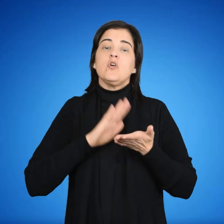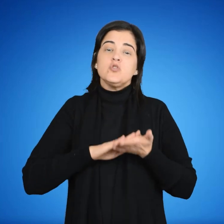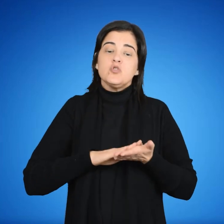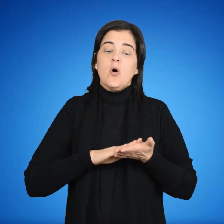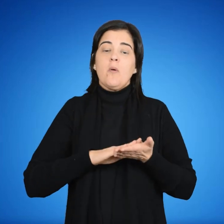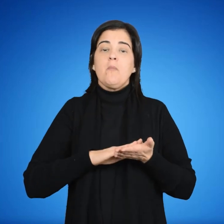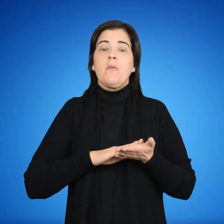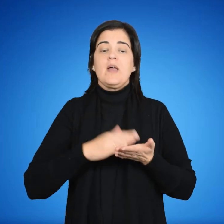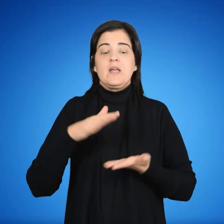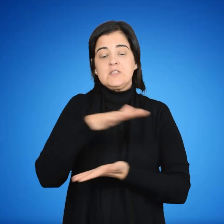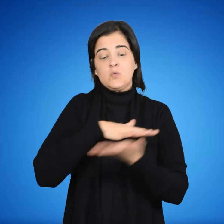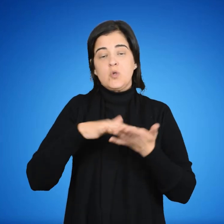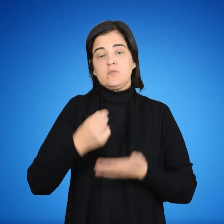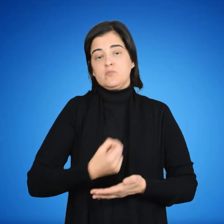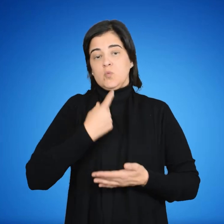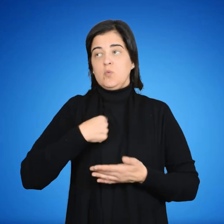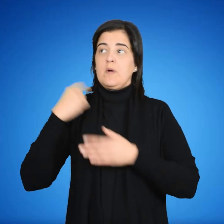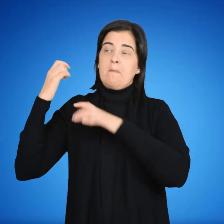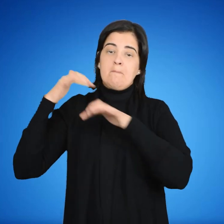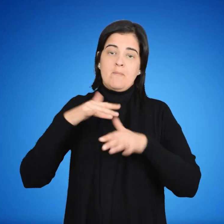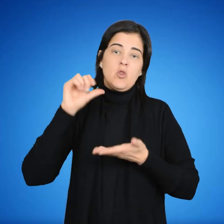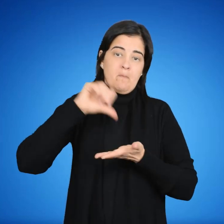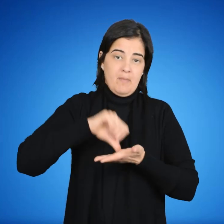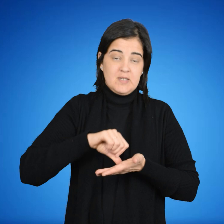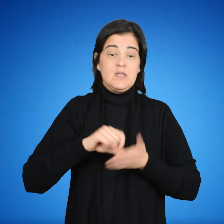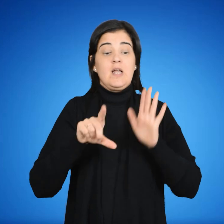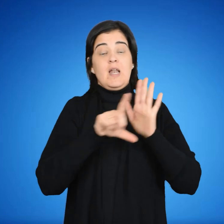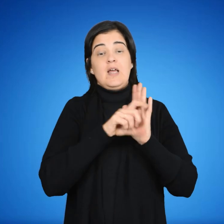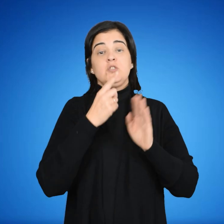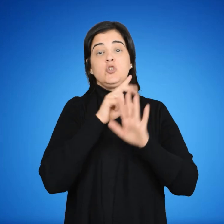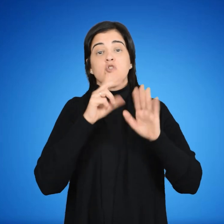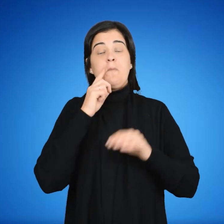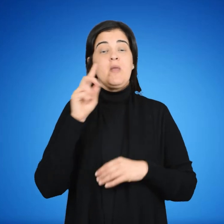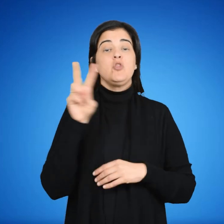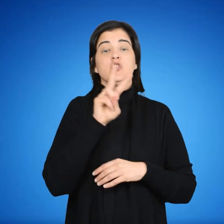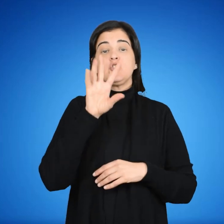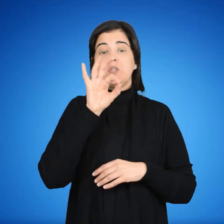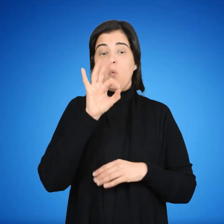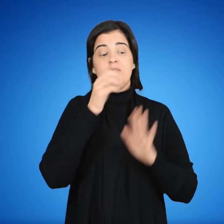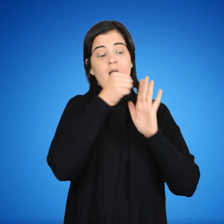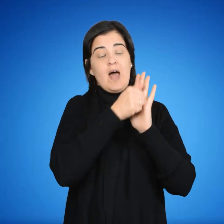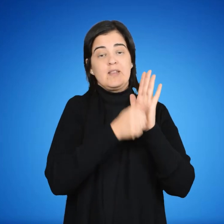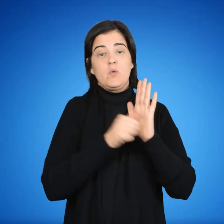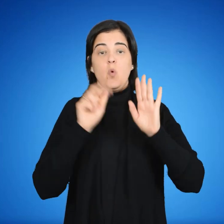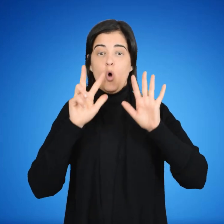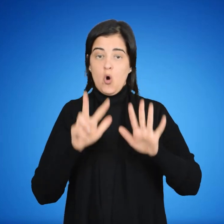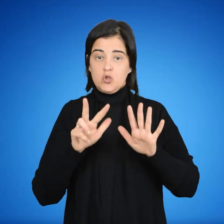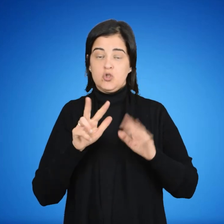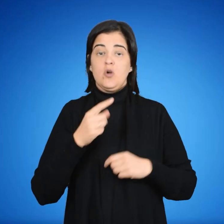y garantías, especialmente en lo que refiere a su condición migratoria. En la Ley 18.250,